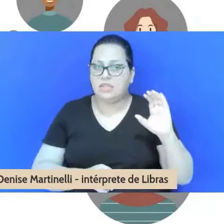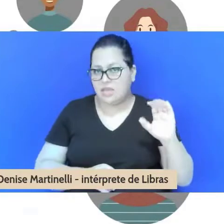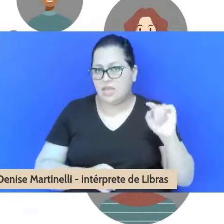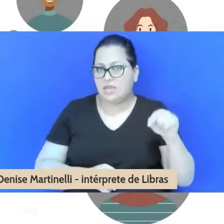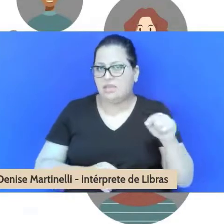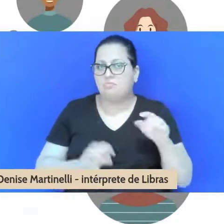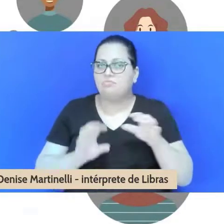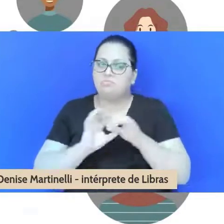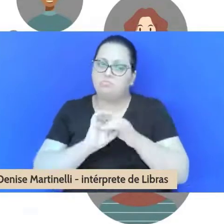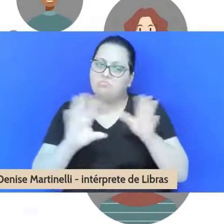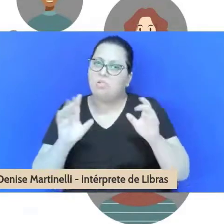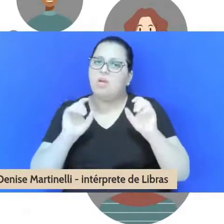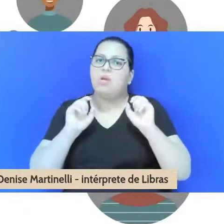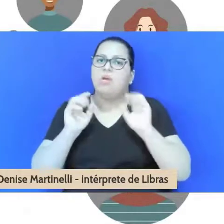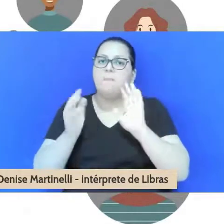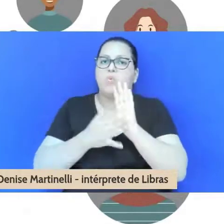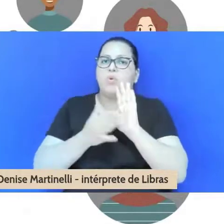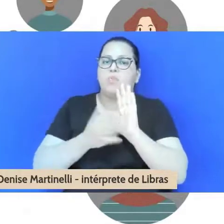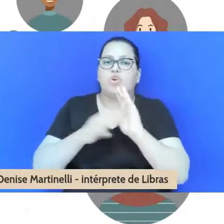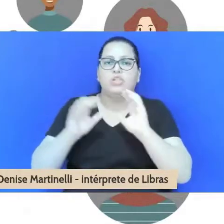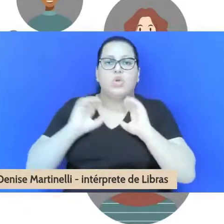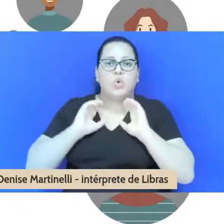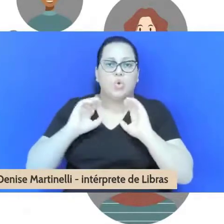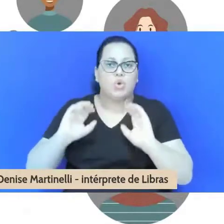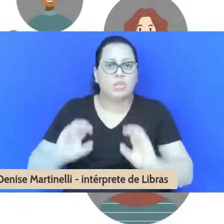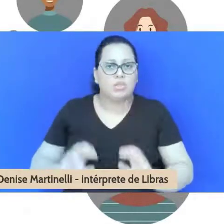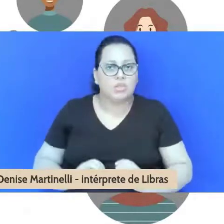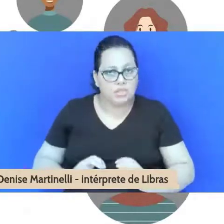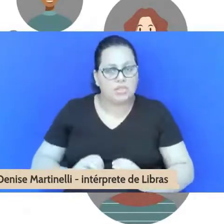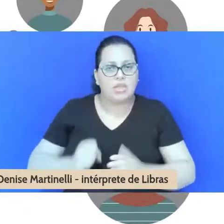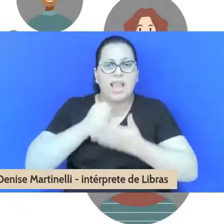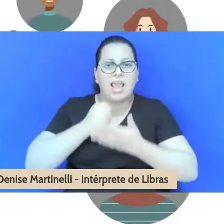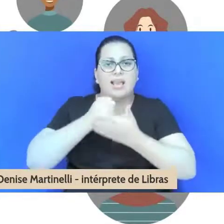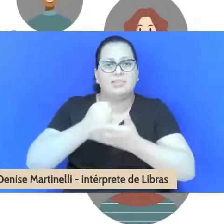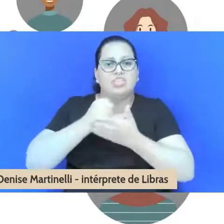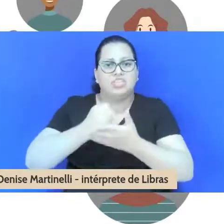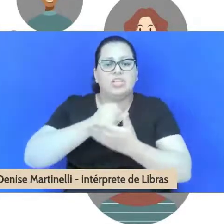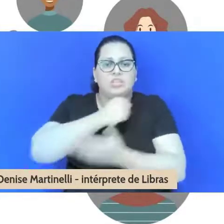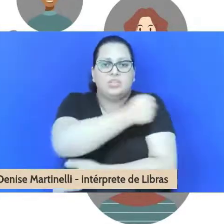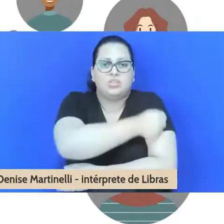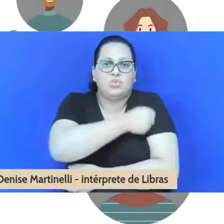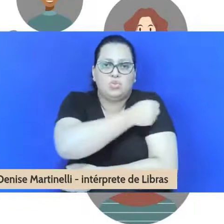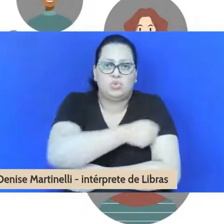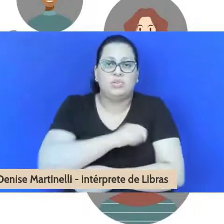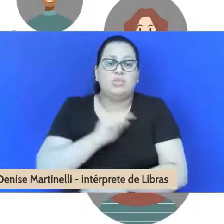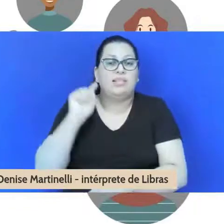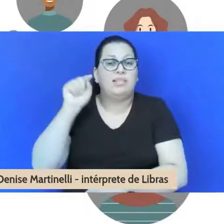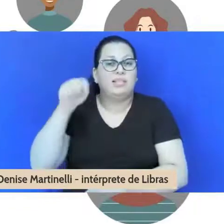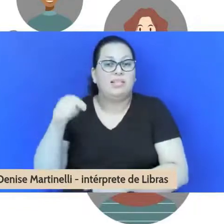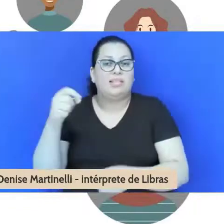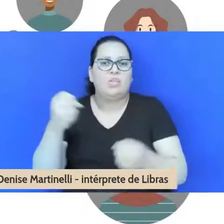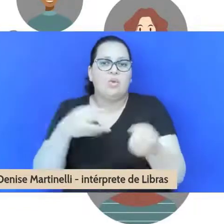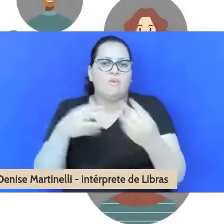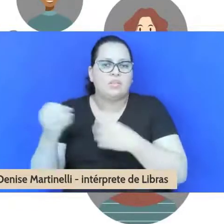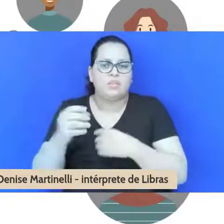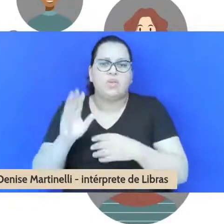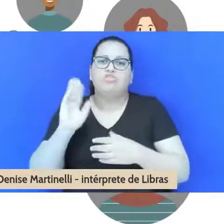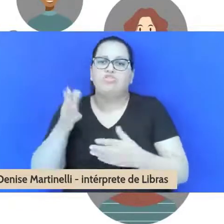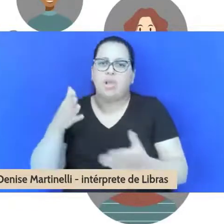de assistência estudantil e inovação, foi aprovada, faz parte do instituto, do